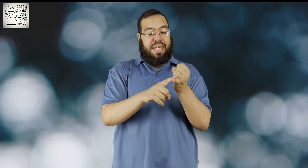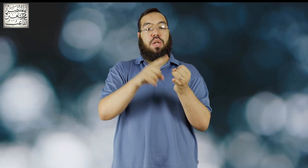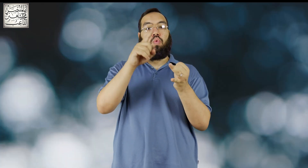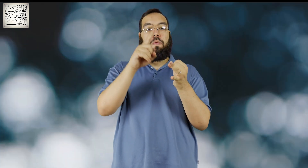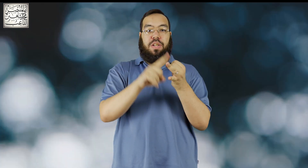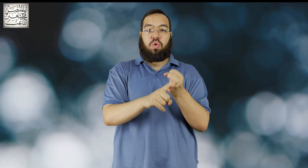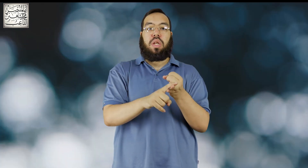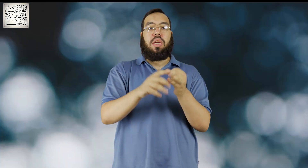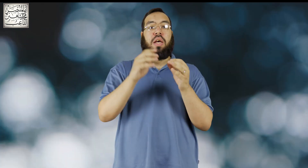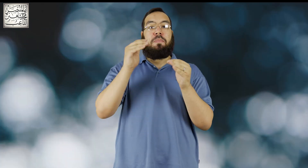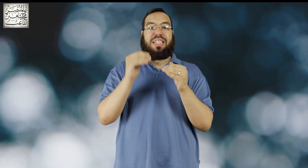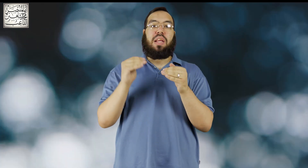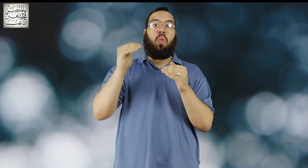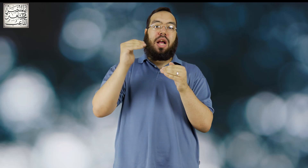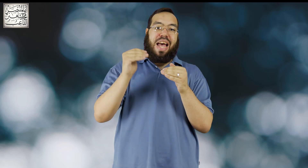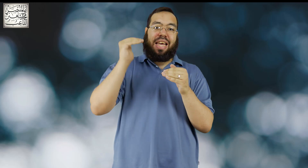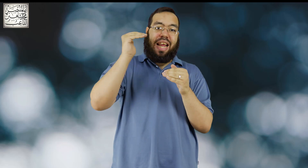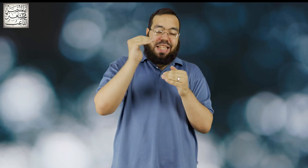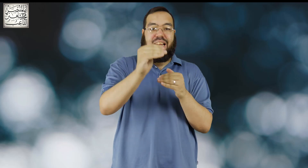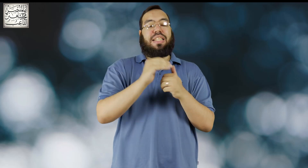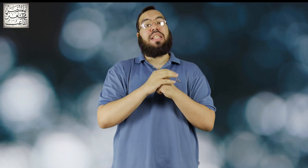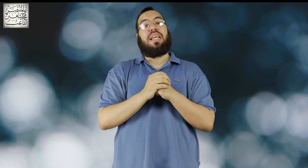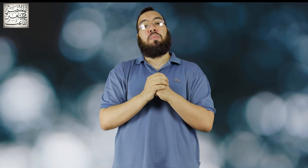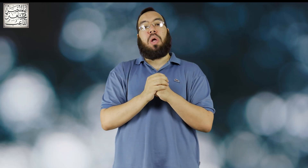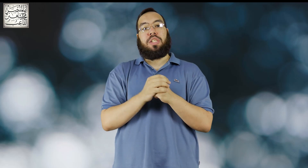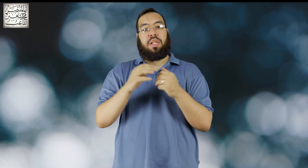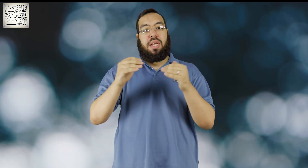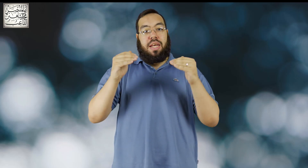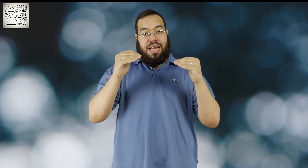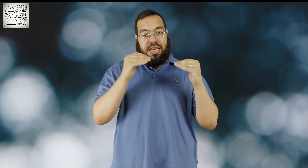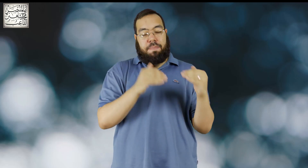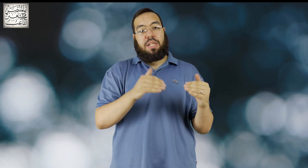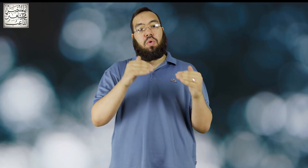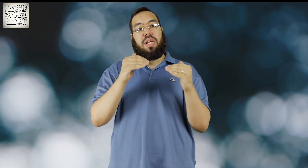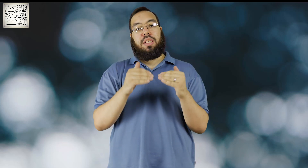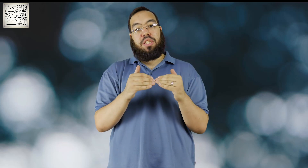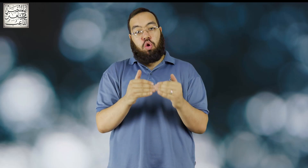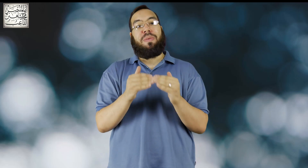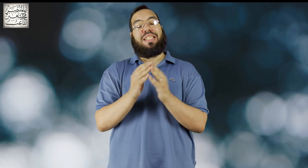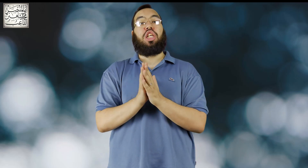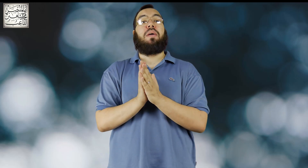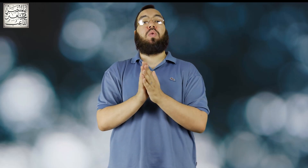الكانون وفي السوني بتصور اخرك 30 دقيقة متواصلة لكن الباناسونيك لوميكس جي 85